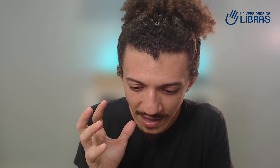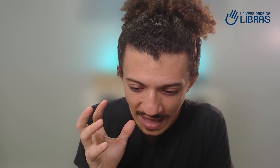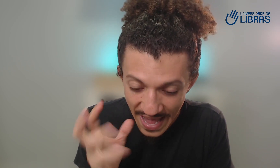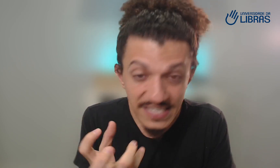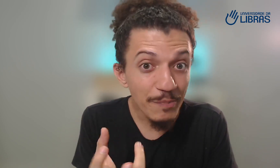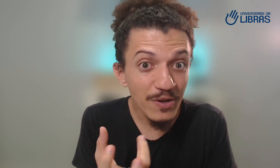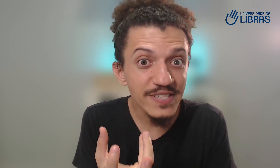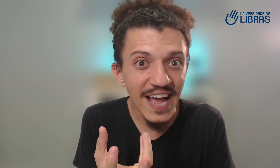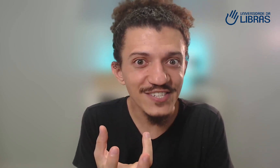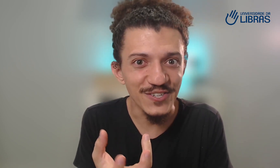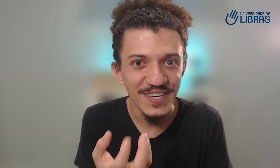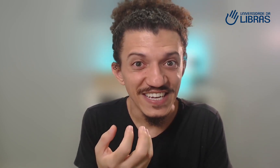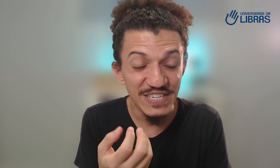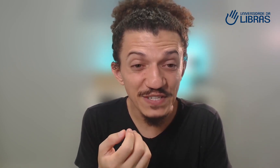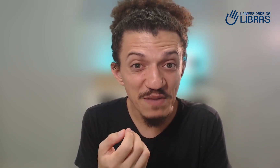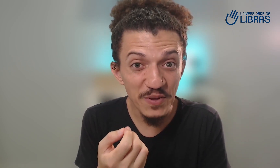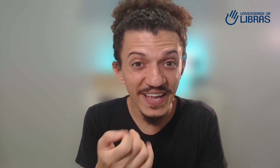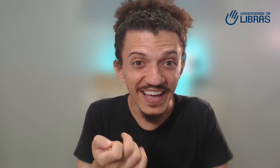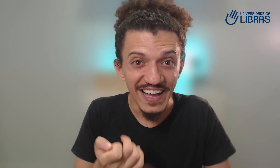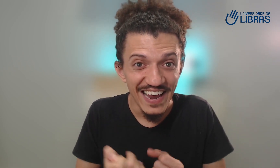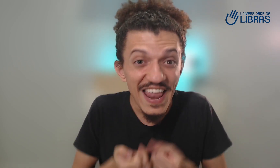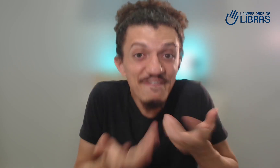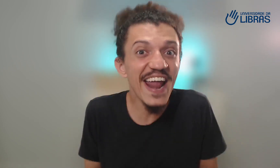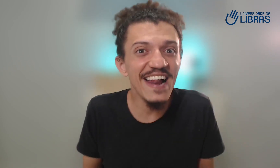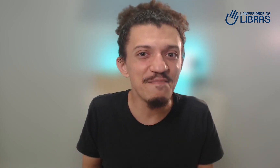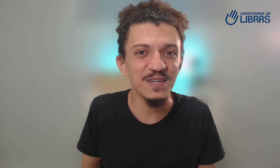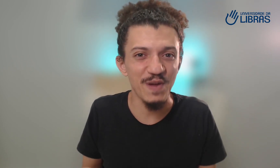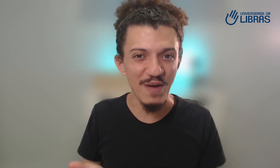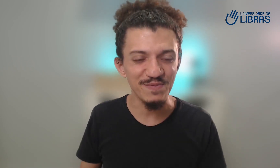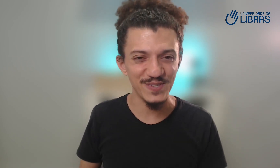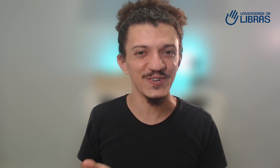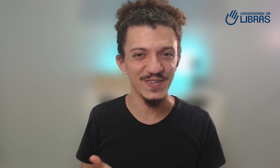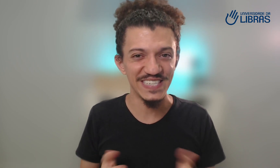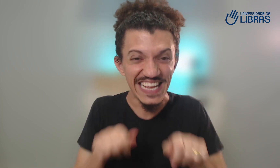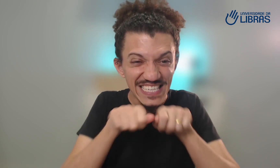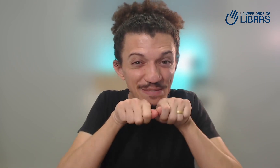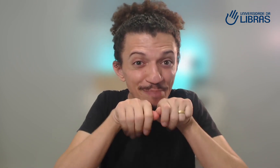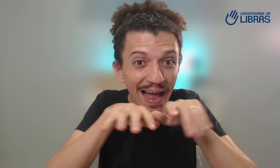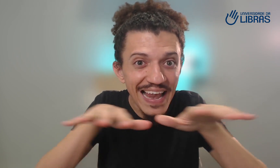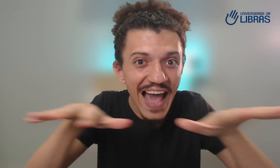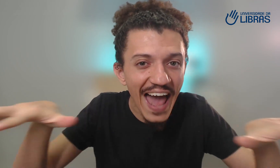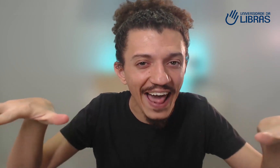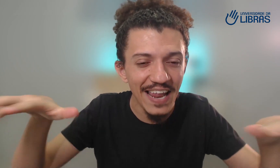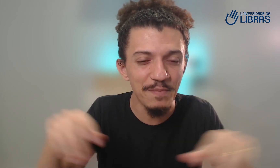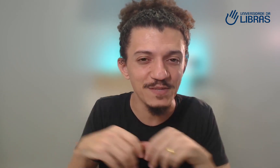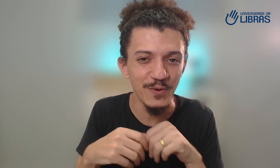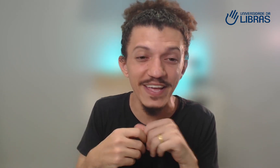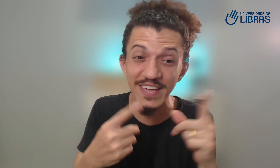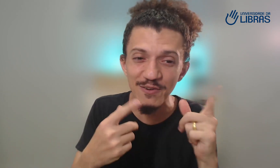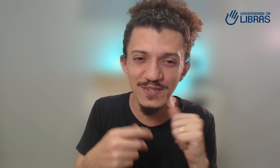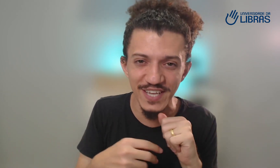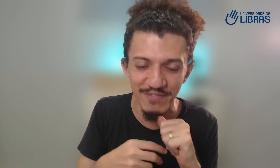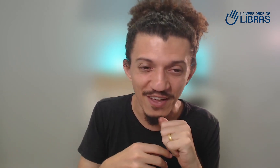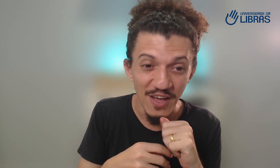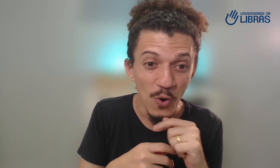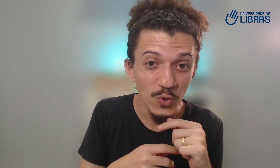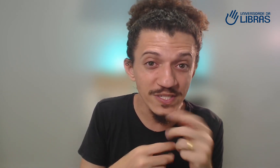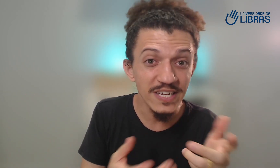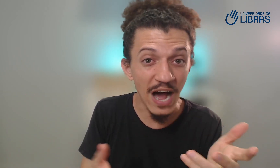esse processo de você poder levar a Libras para mais pessoas espalhar a Libras por aí que inclusive o sinal